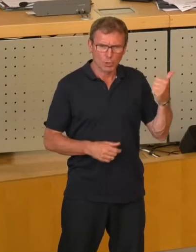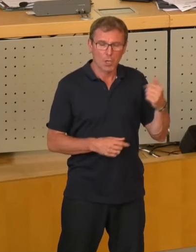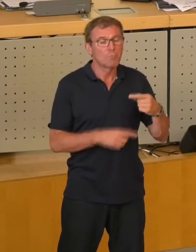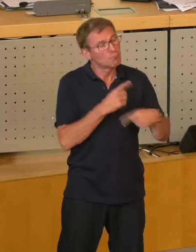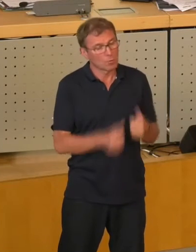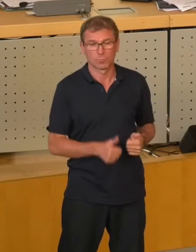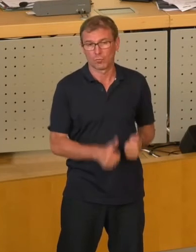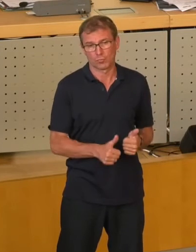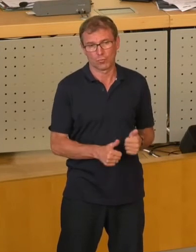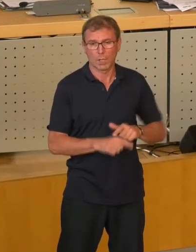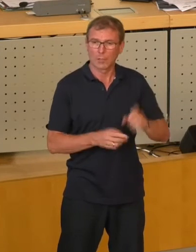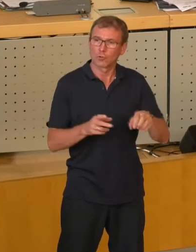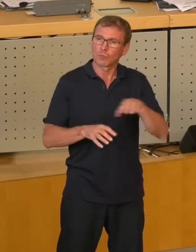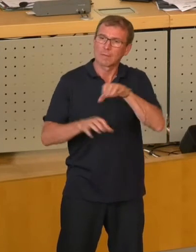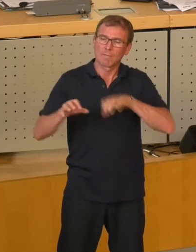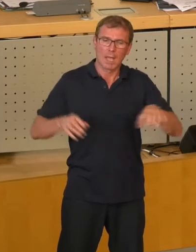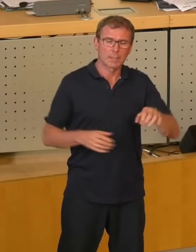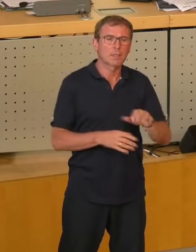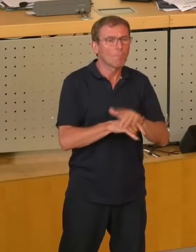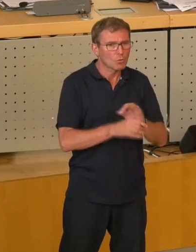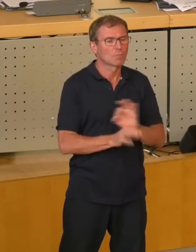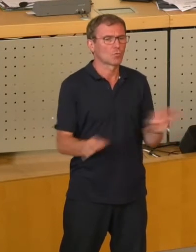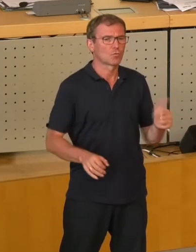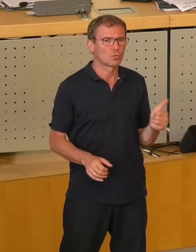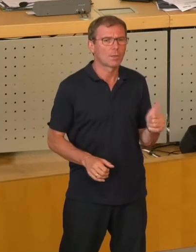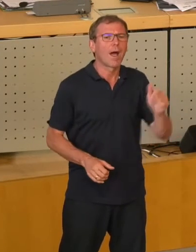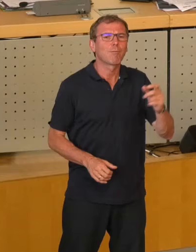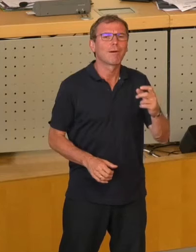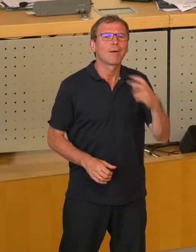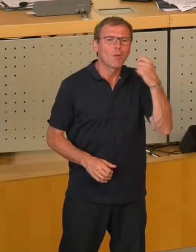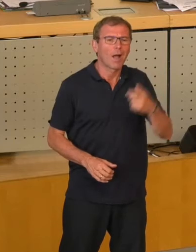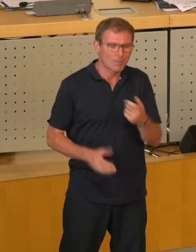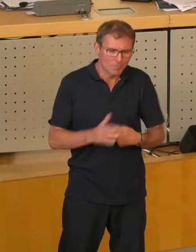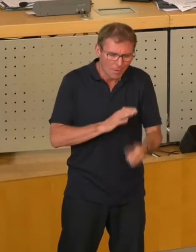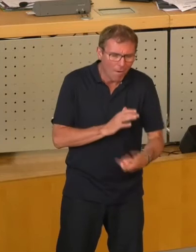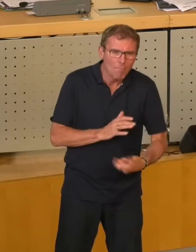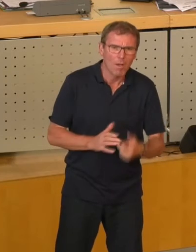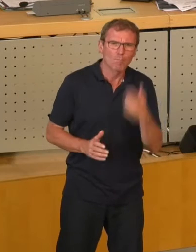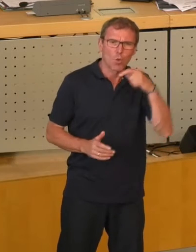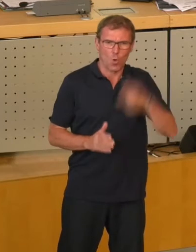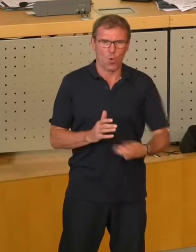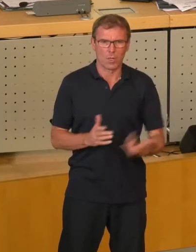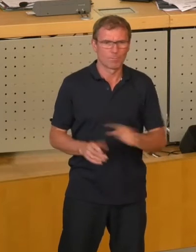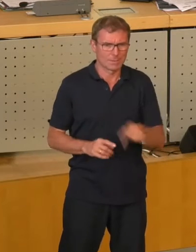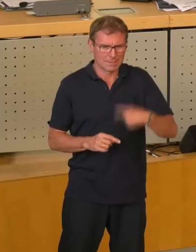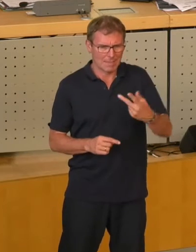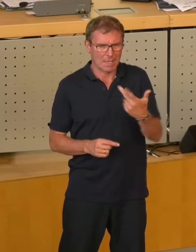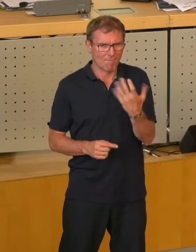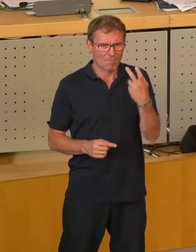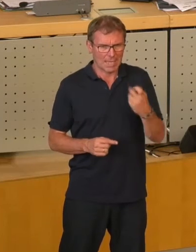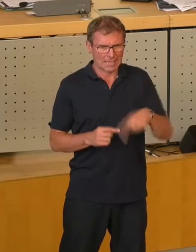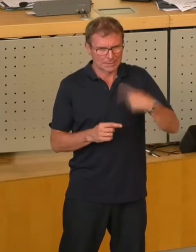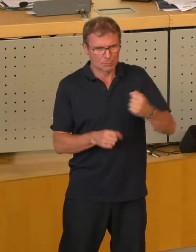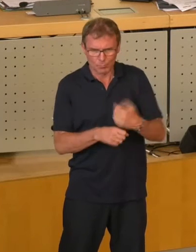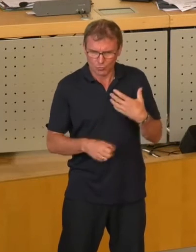Rennen liegen im Vergleich zu anderen Stadtwerken. Es ist aber halt trotzdem noch ein fossilbefeuertes Kraftwerk. Bis zum Jahr 2035 müssen wir es schaffen,